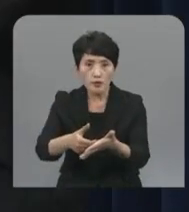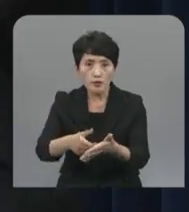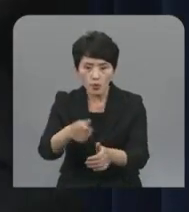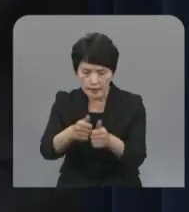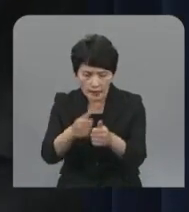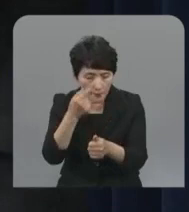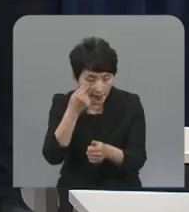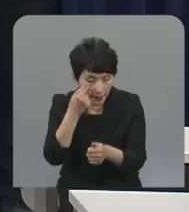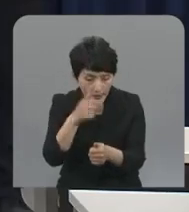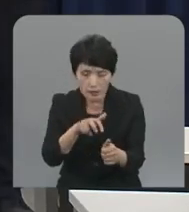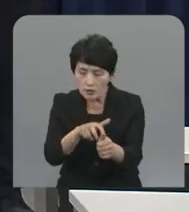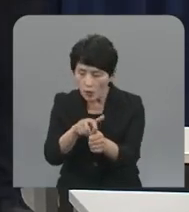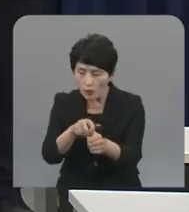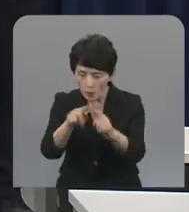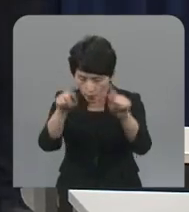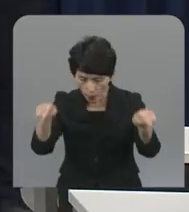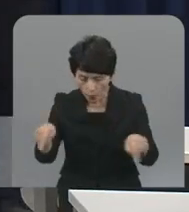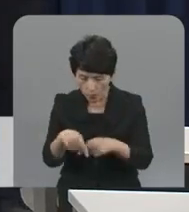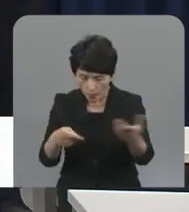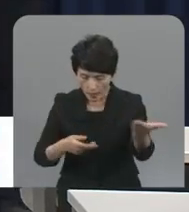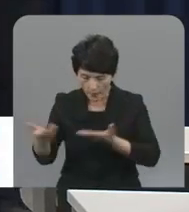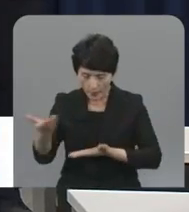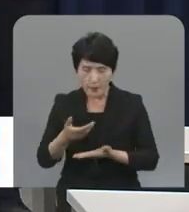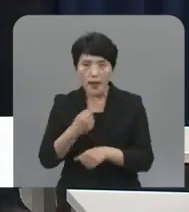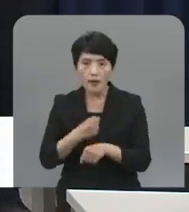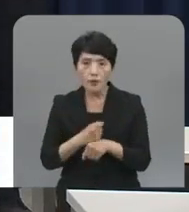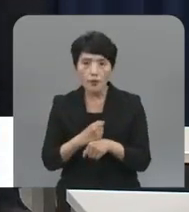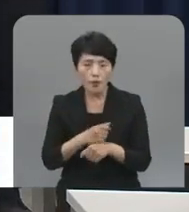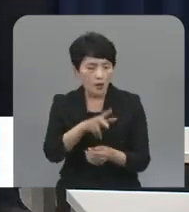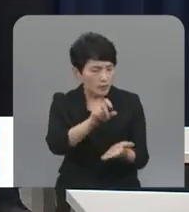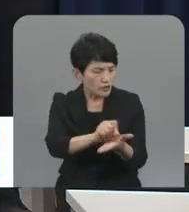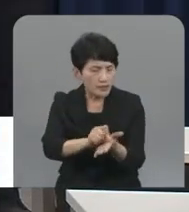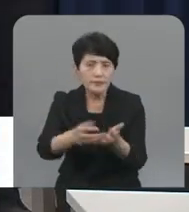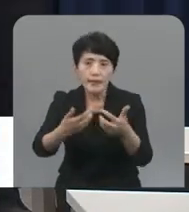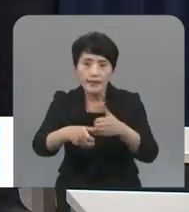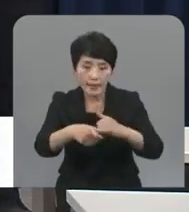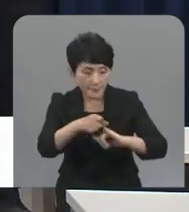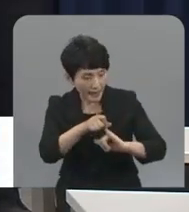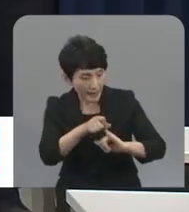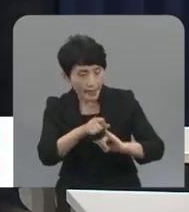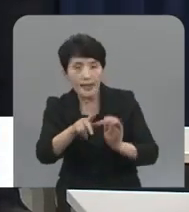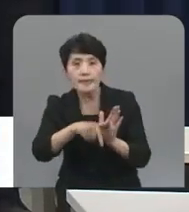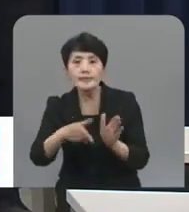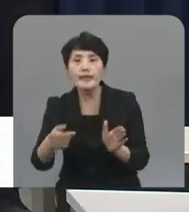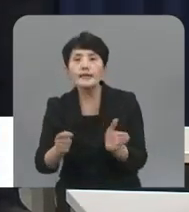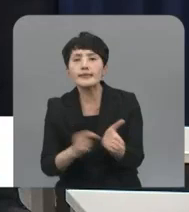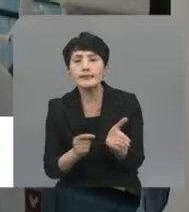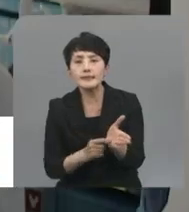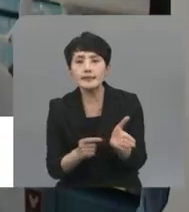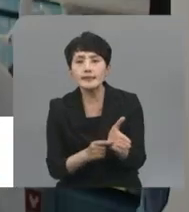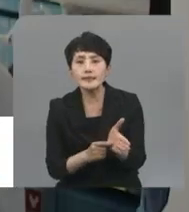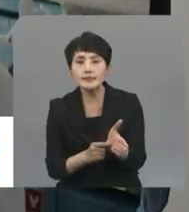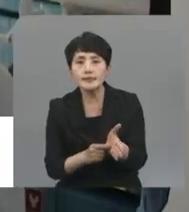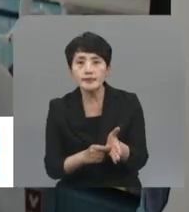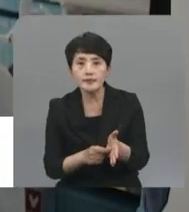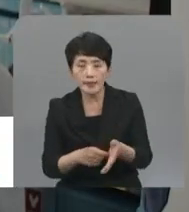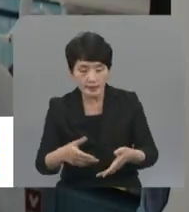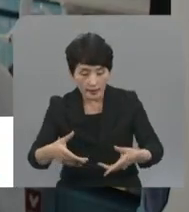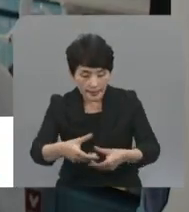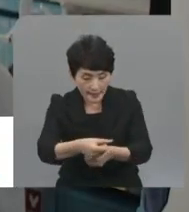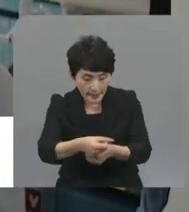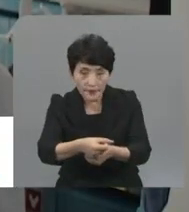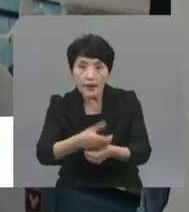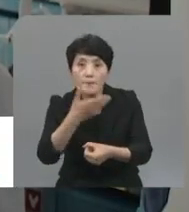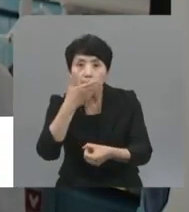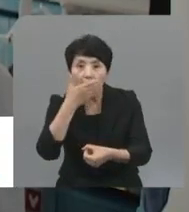действует в штатном режиме. В частности, имеются аварийные клапаны для автоматического прекращения сброса воды в